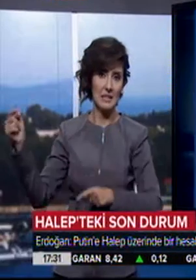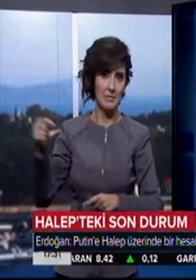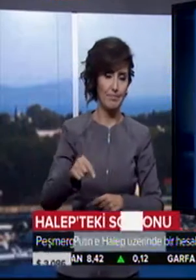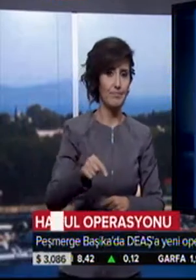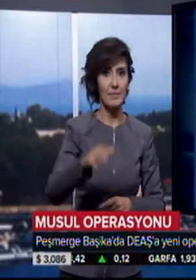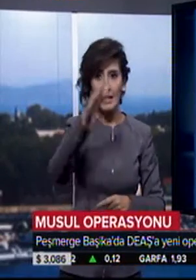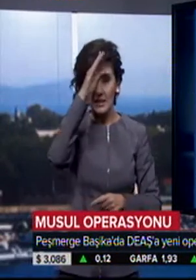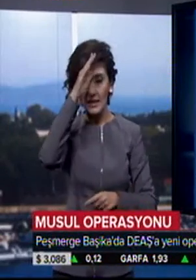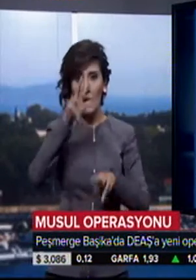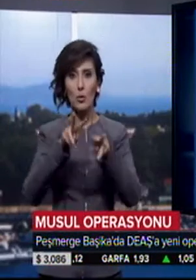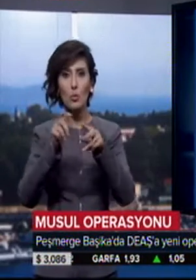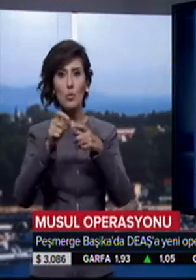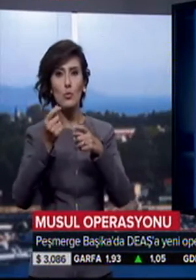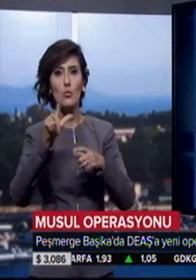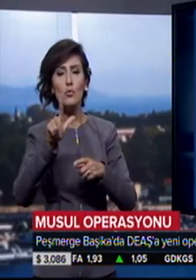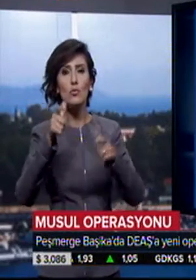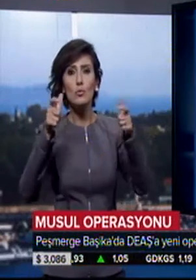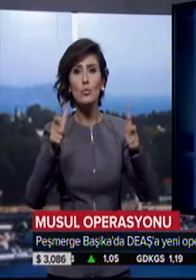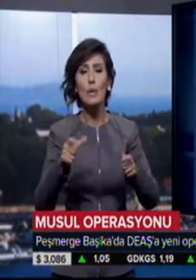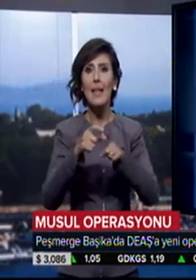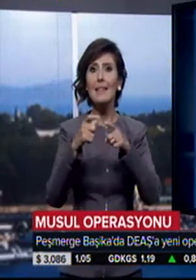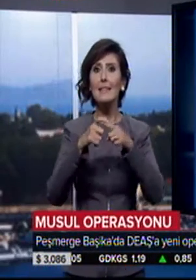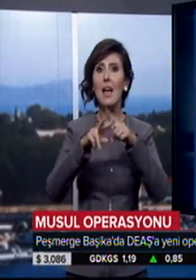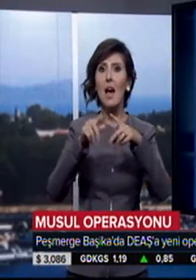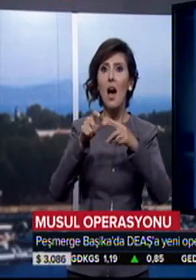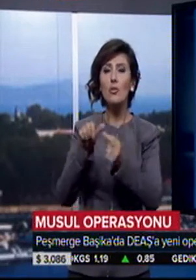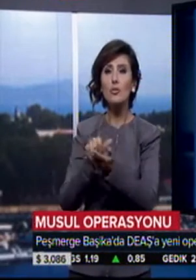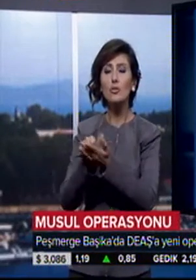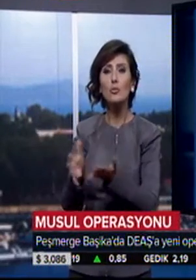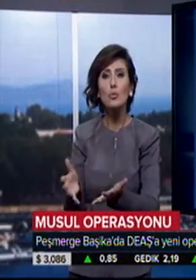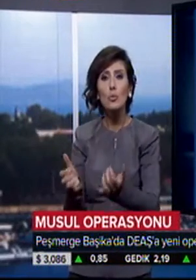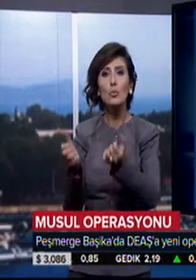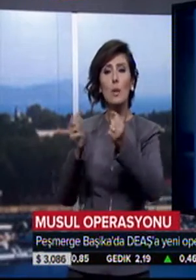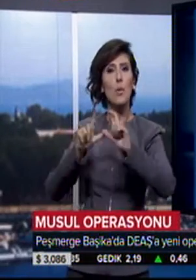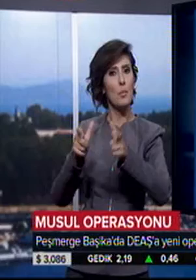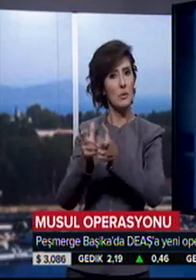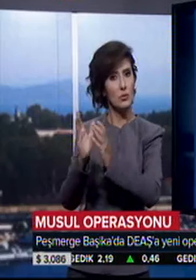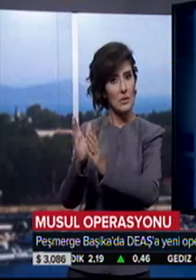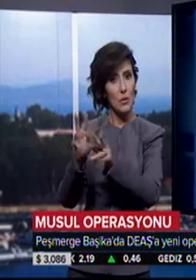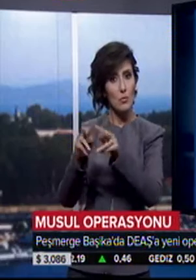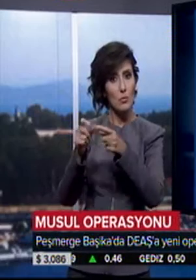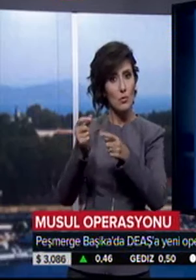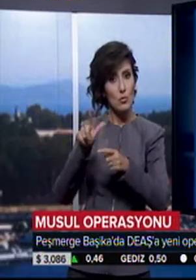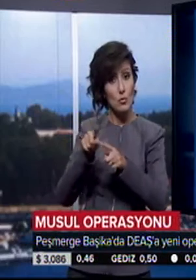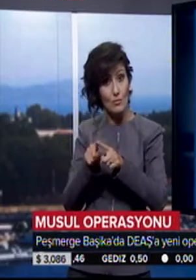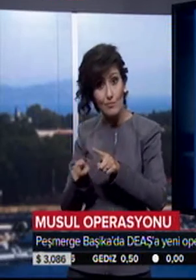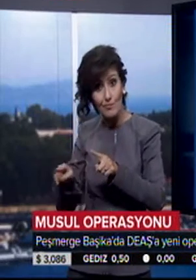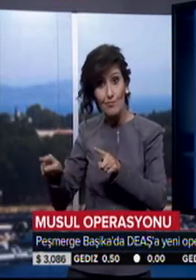Irak'ın Musul kentini Deaş'tan kurtarma operasyonu devam ediyor. Musul çevresinde şiddetli çatışmalar yaşanıyor.